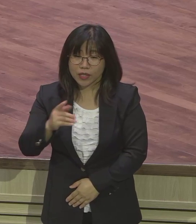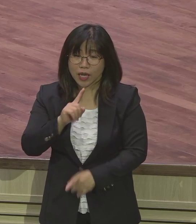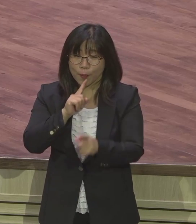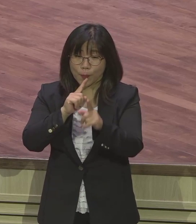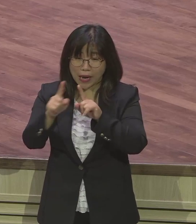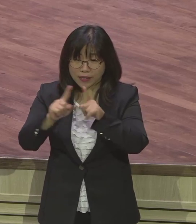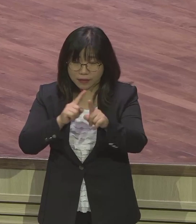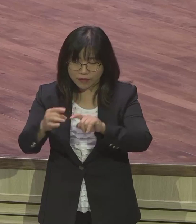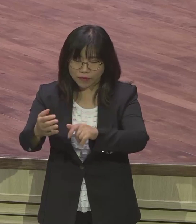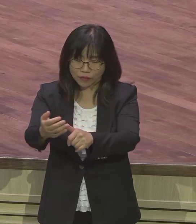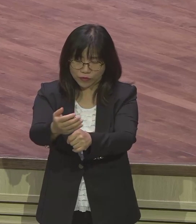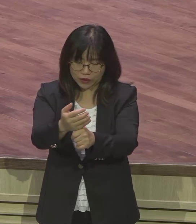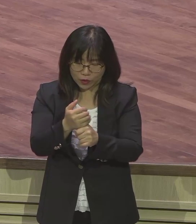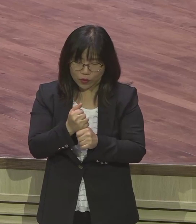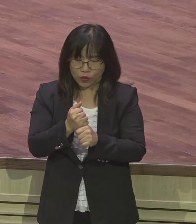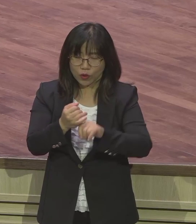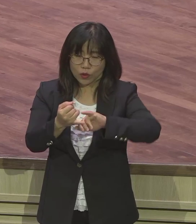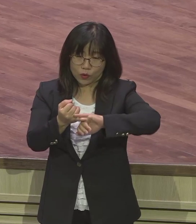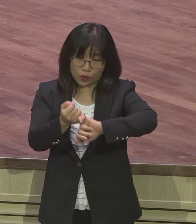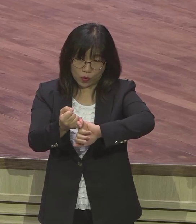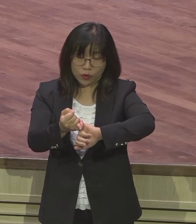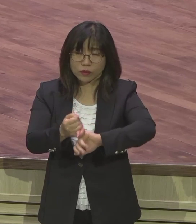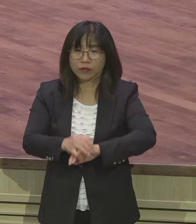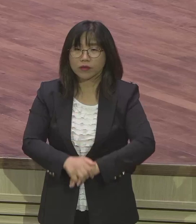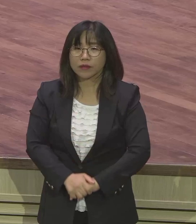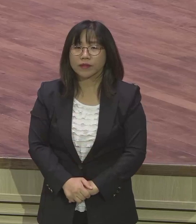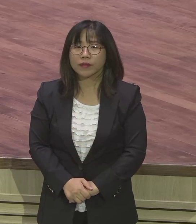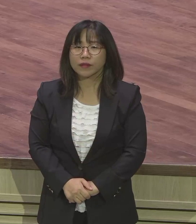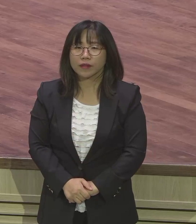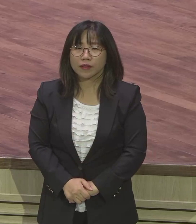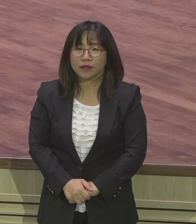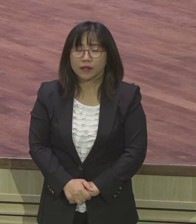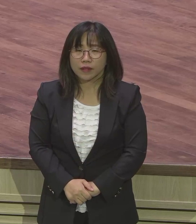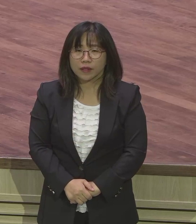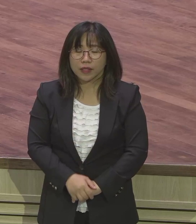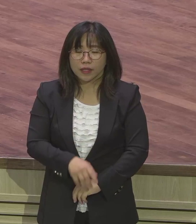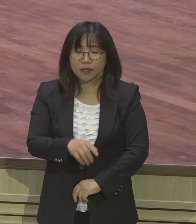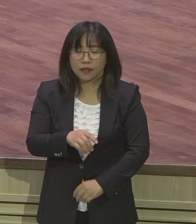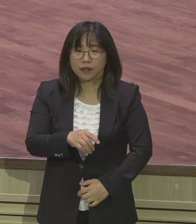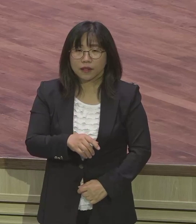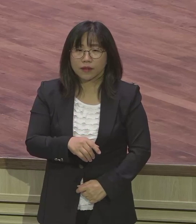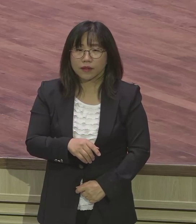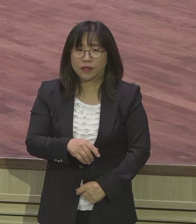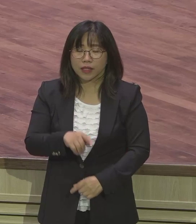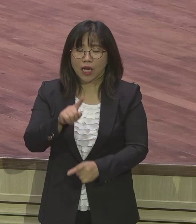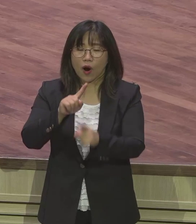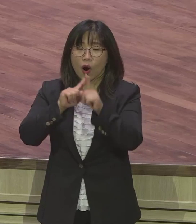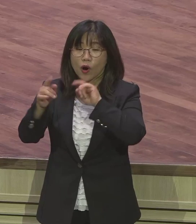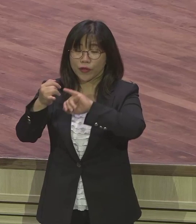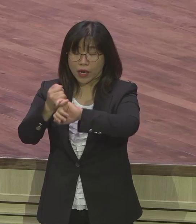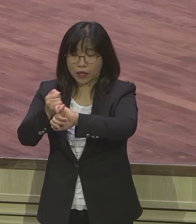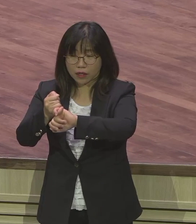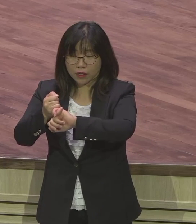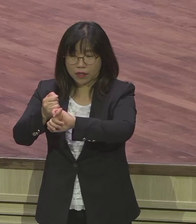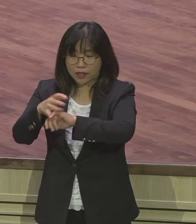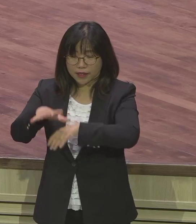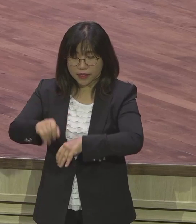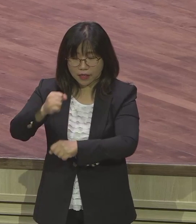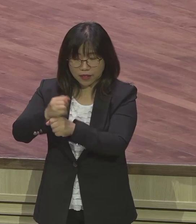잡고 이제 여러분이 이게 뭐예요 이걸 누가 고백했어요 이 사실을 이 은약이 장세기 3장부터 내로는 은약을 베드로가